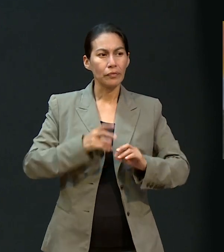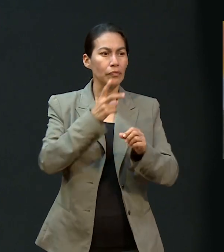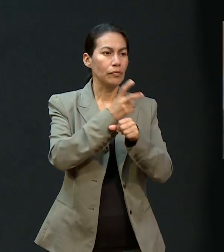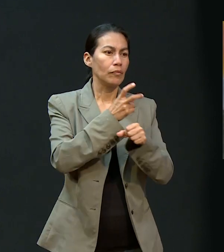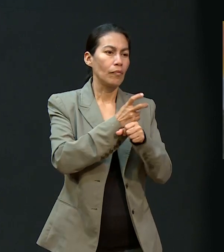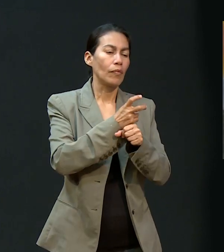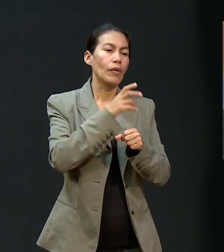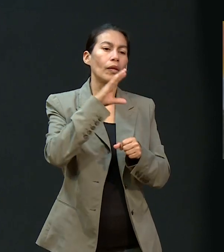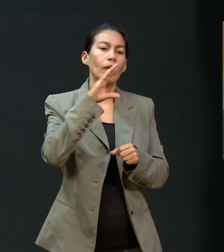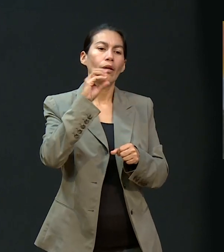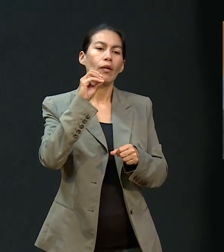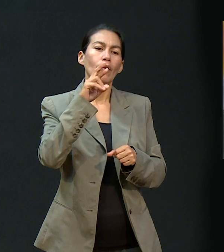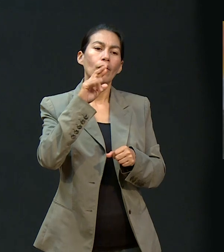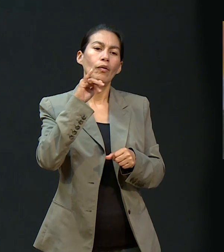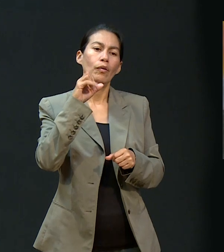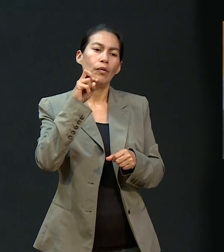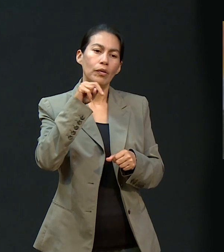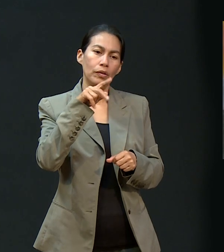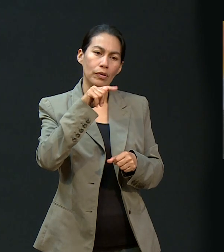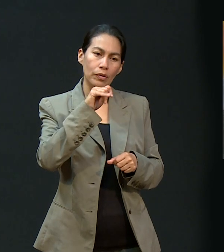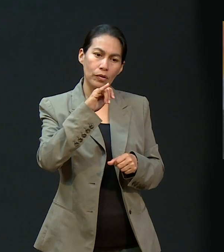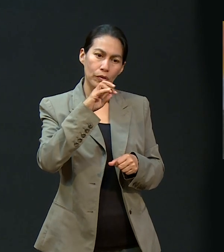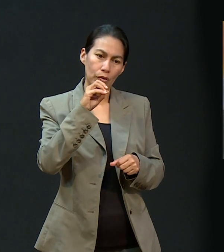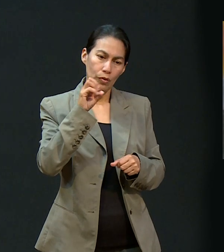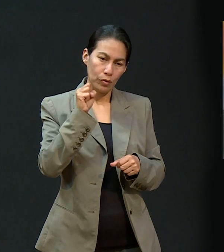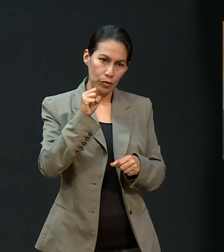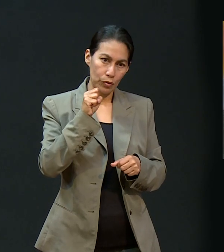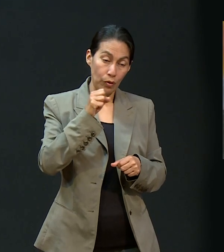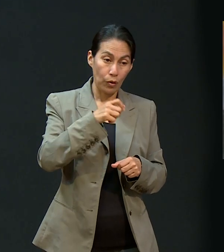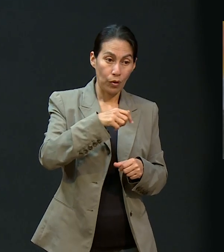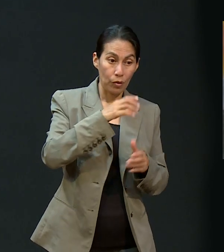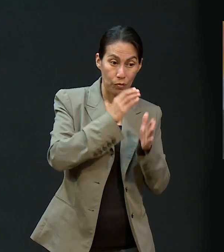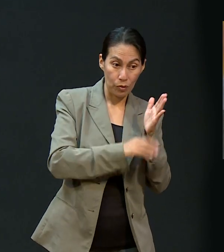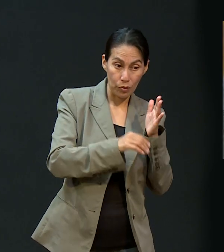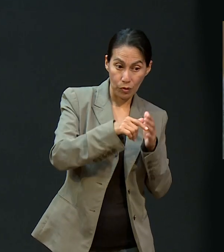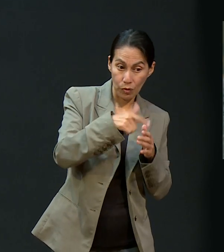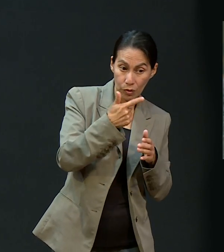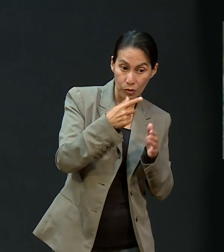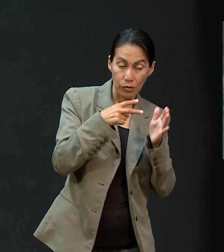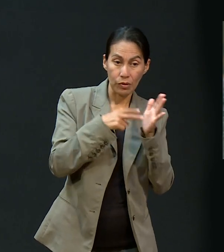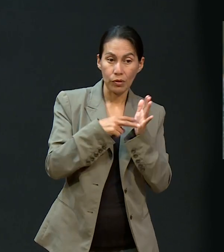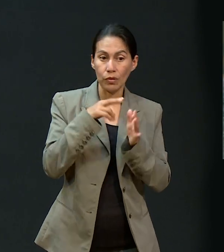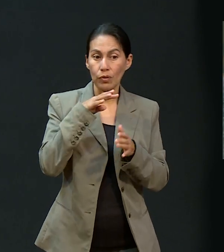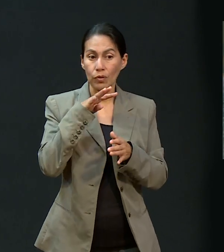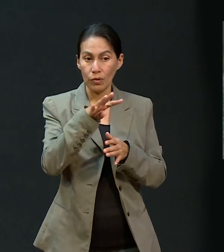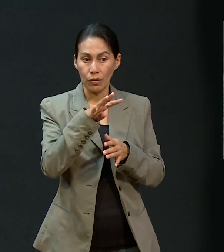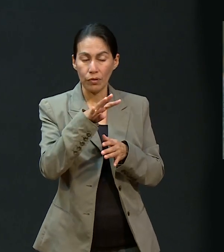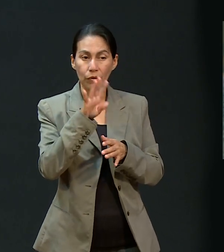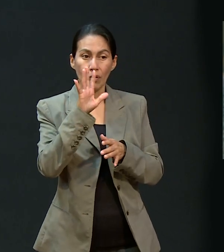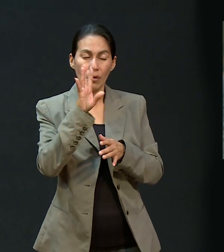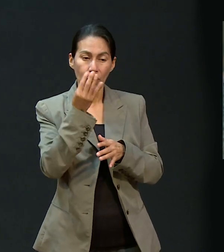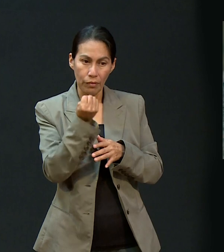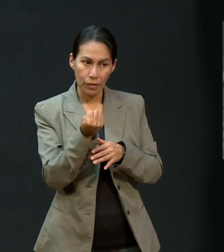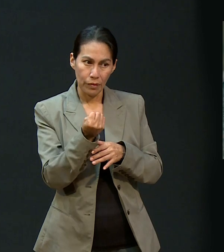Y está en 2 Corintios 12.9, Pastor. ¿12.9? Sí. Y dice, y me ha dicho,